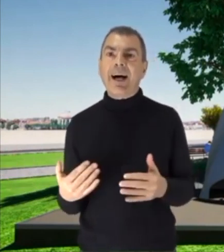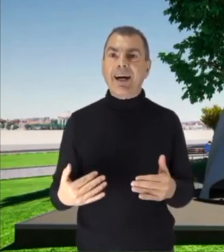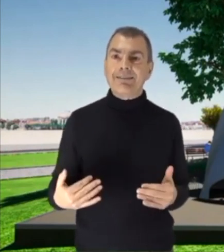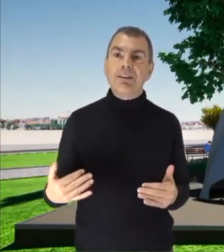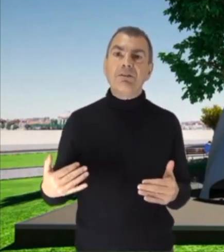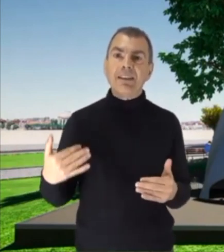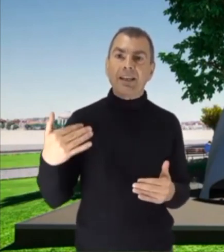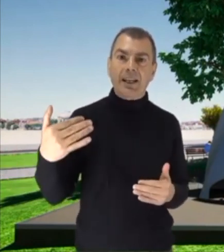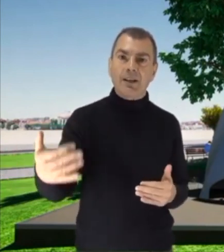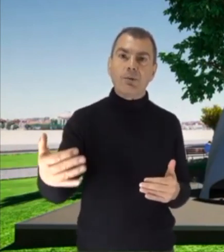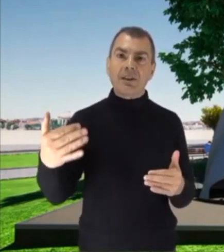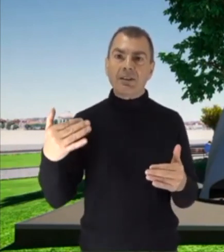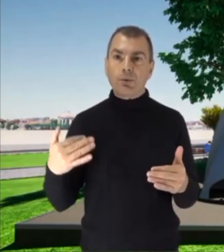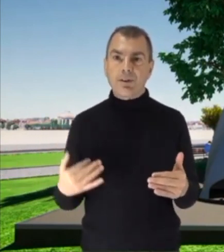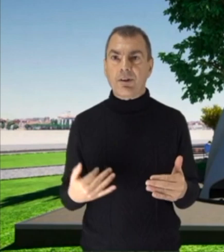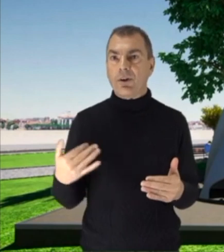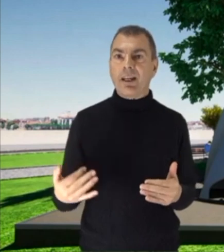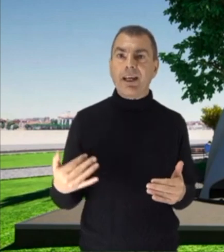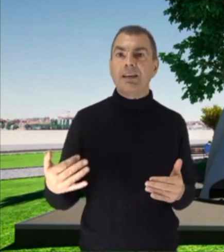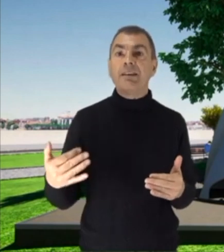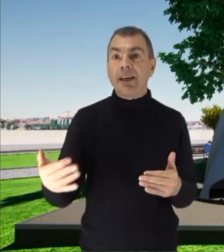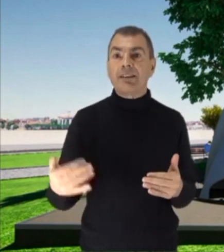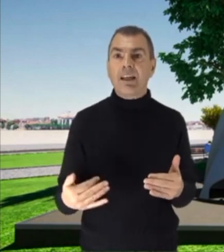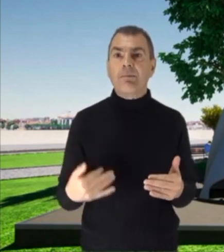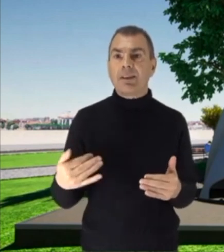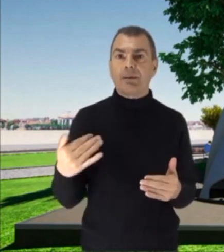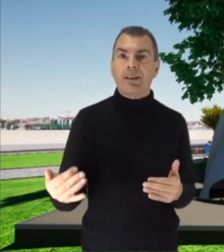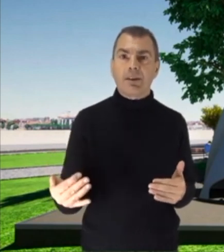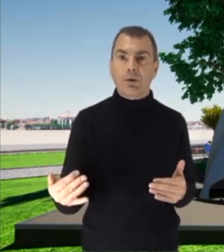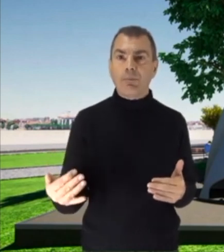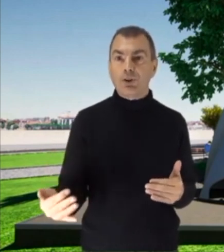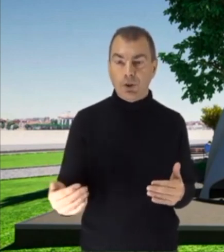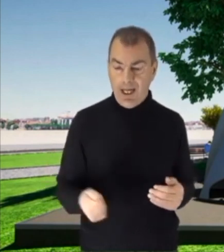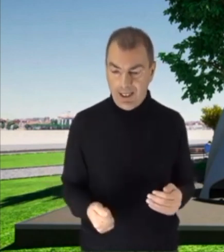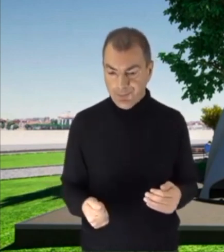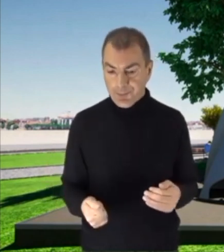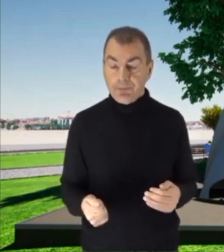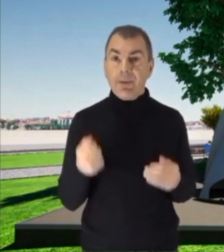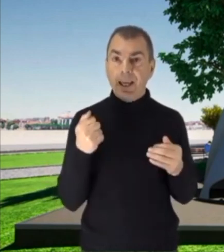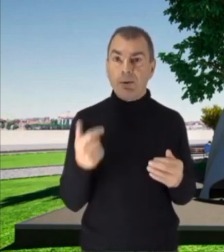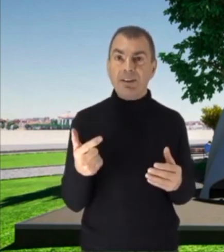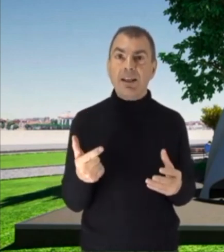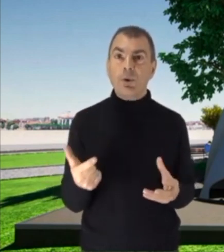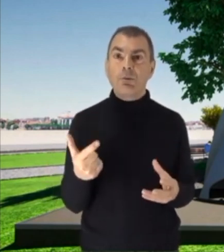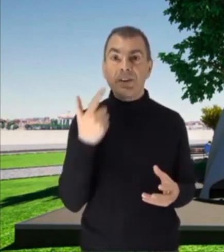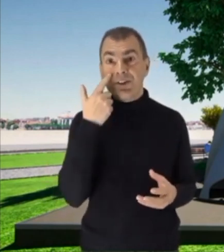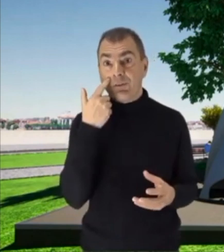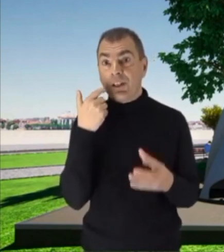a dividere una situazione, che diventa immediatamente emozionale. È una statua, come vi dicevo,